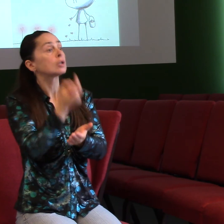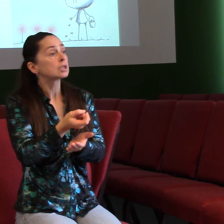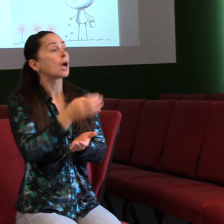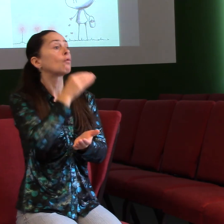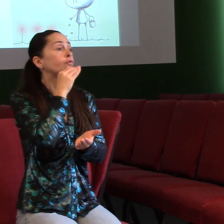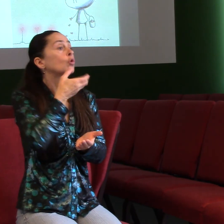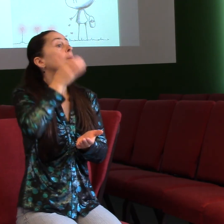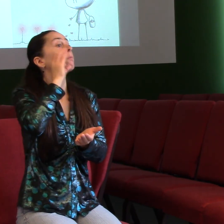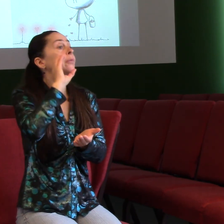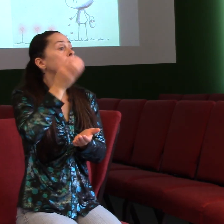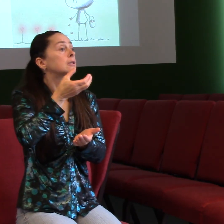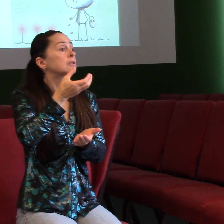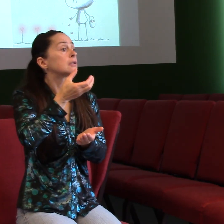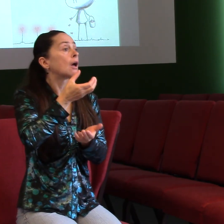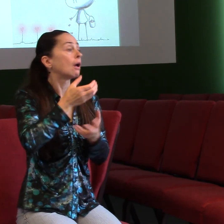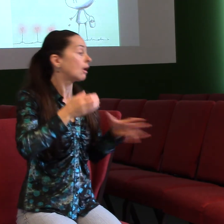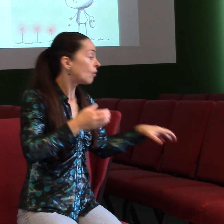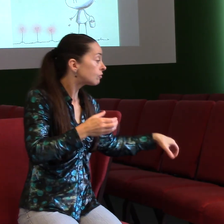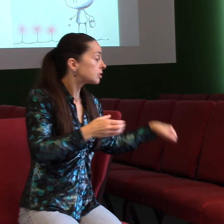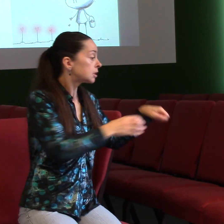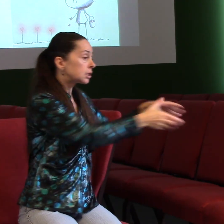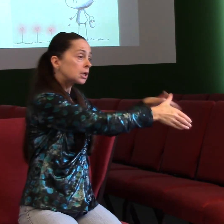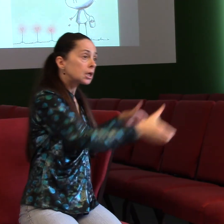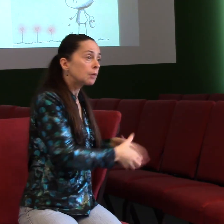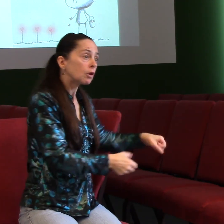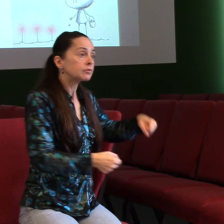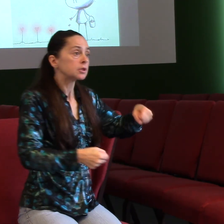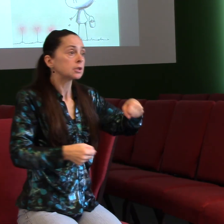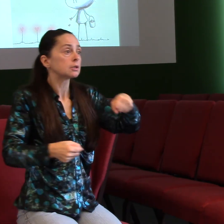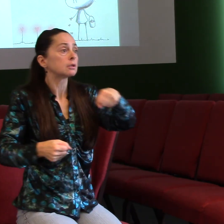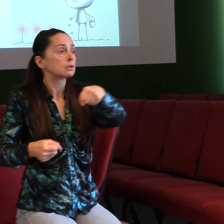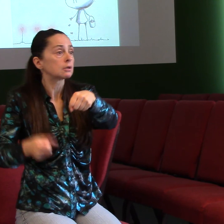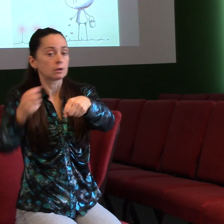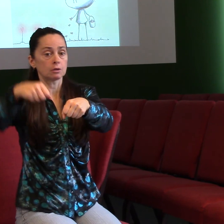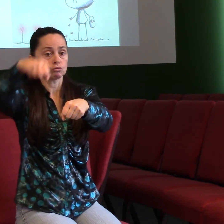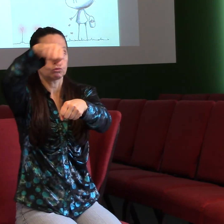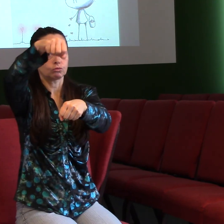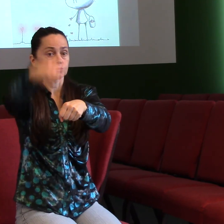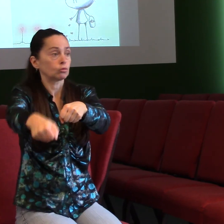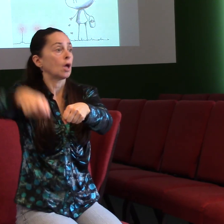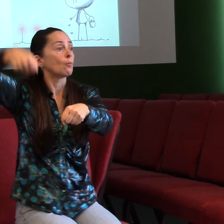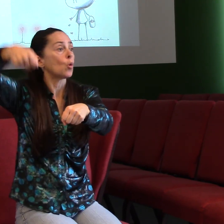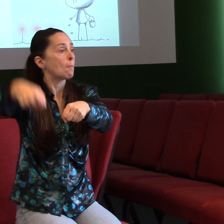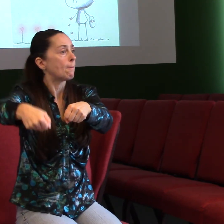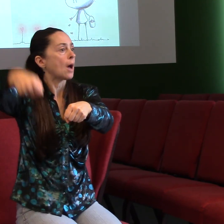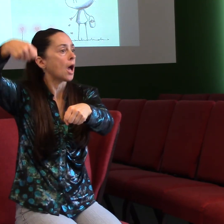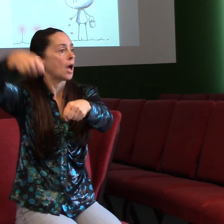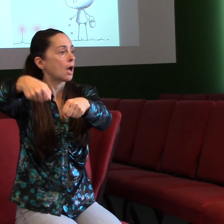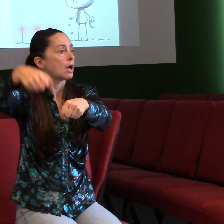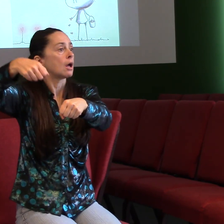Z kohoutku jim teklo něco žlutého, co ani místní nepily. A varovali nás, že to nedělali, jak by nás asi odvezli nohama napřed se